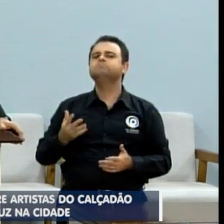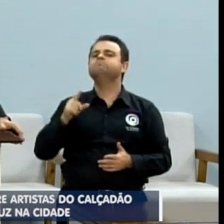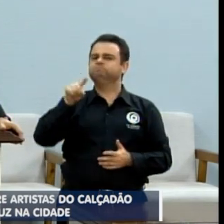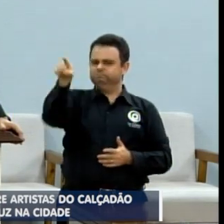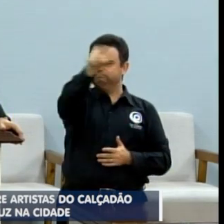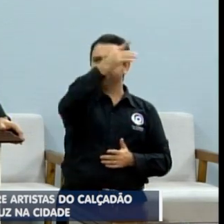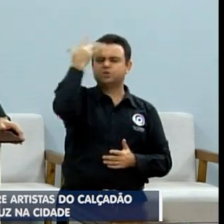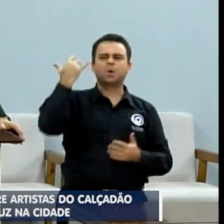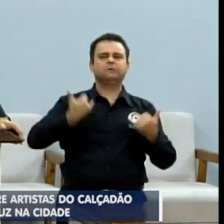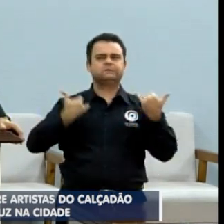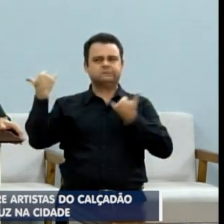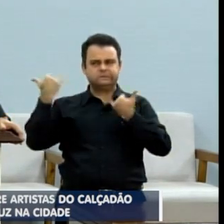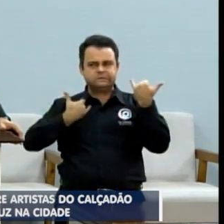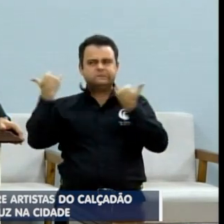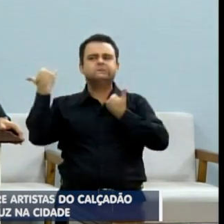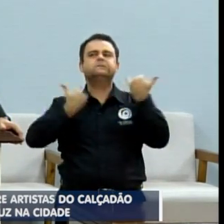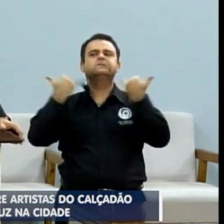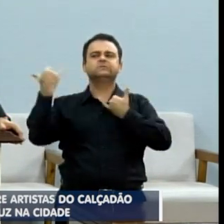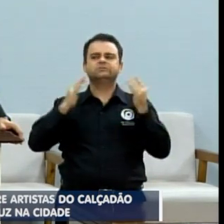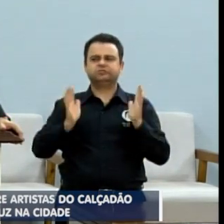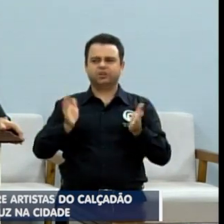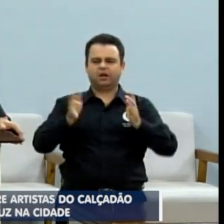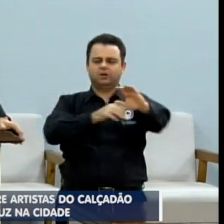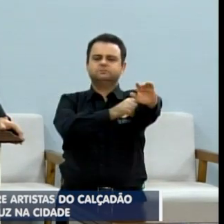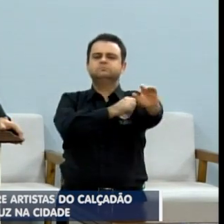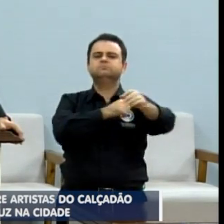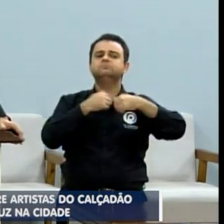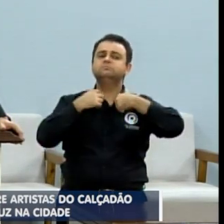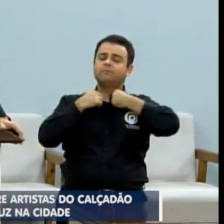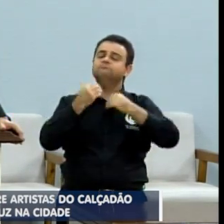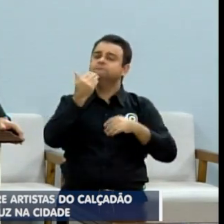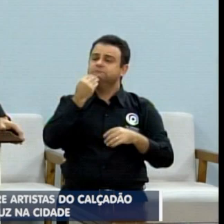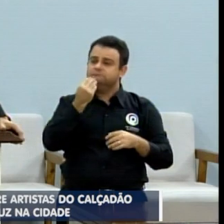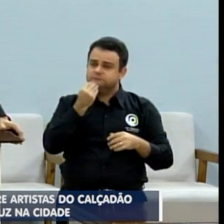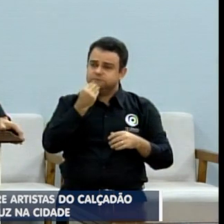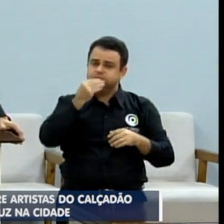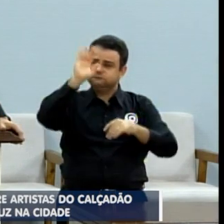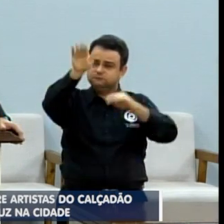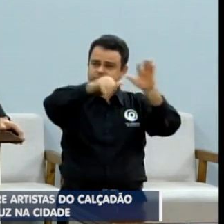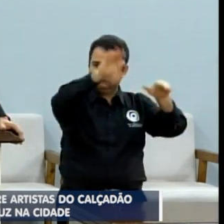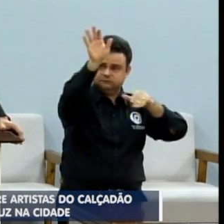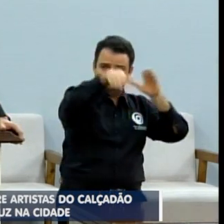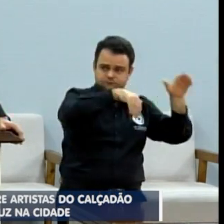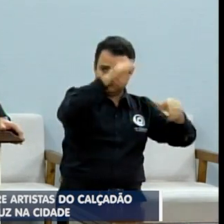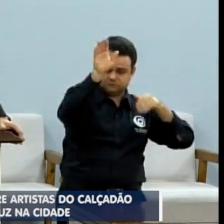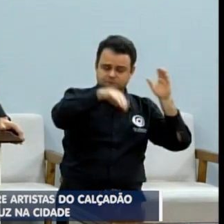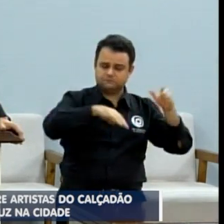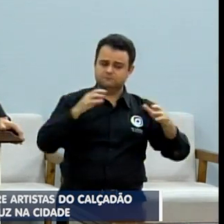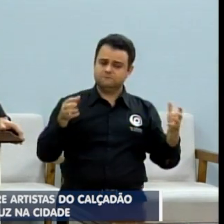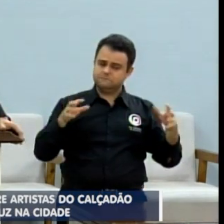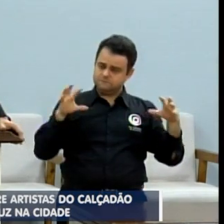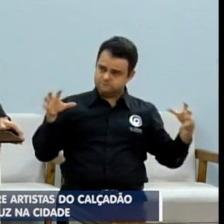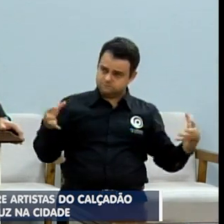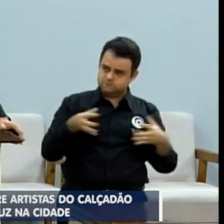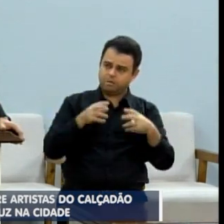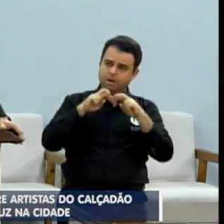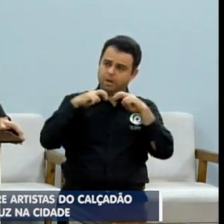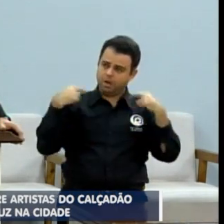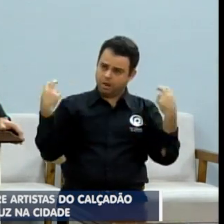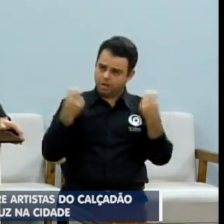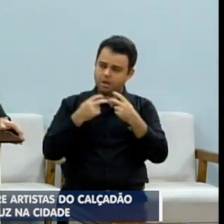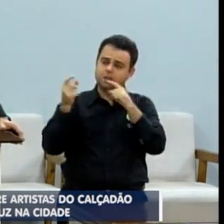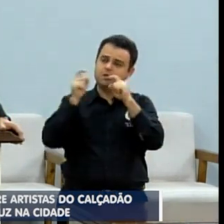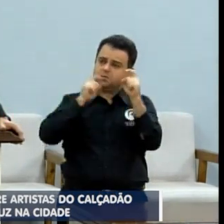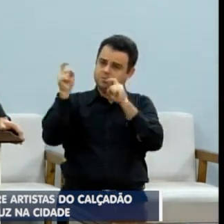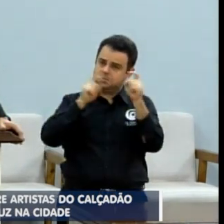passaram, simplesmente chama todos, então, faz um comunicado, deveria inclusive alguém da secretaria do meio